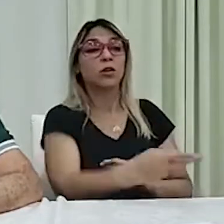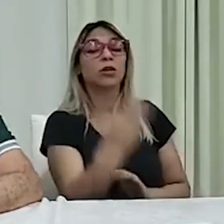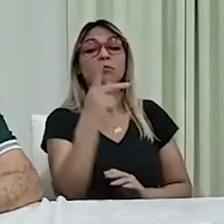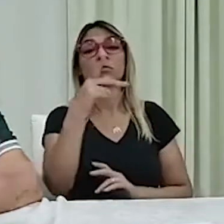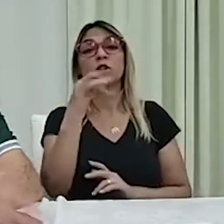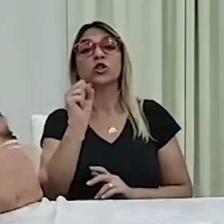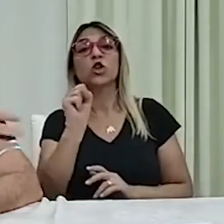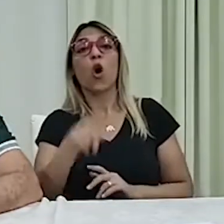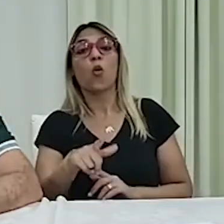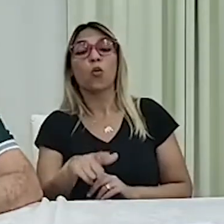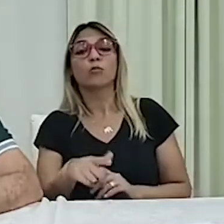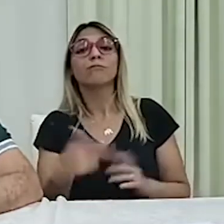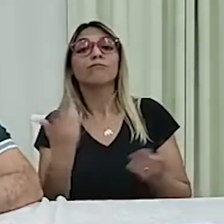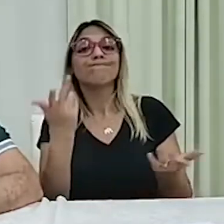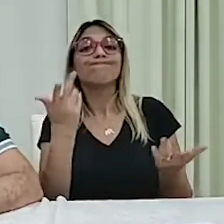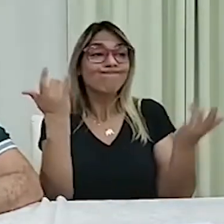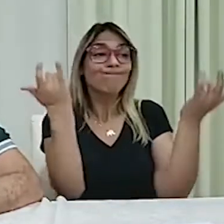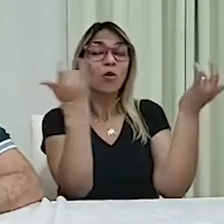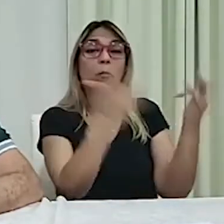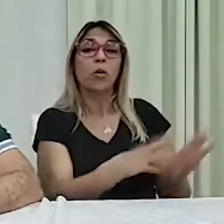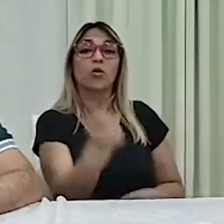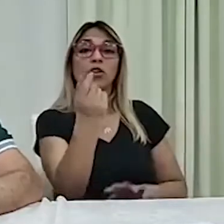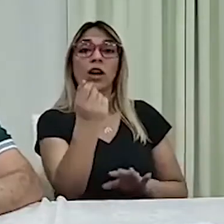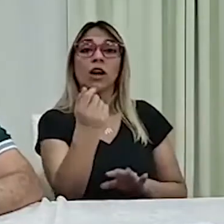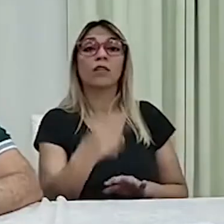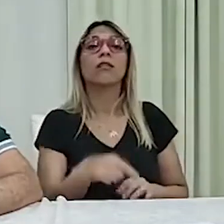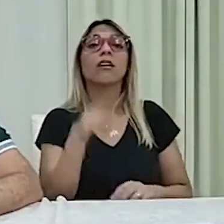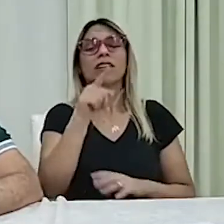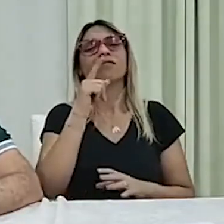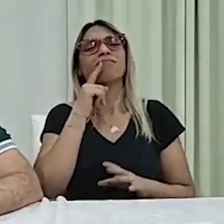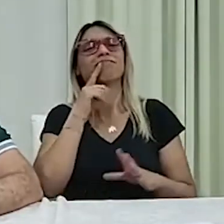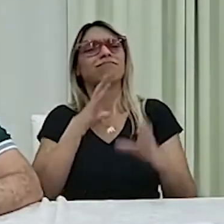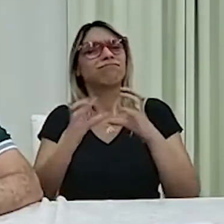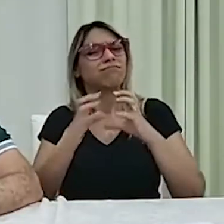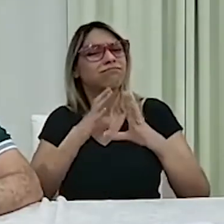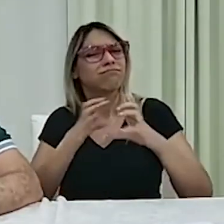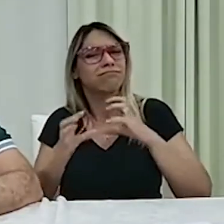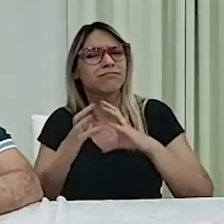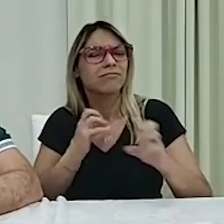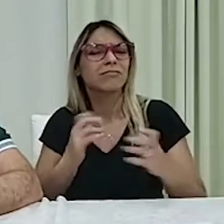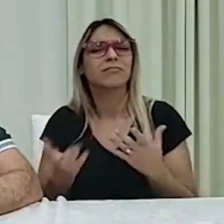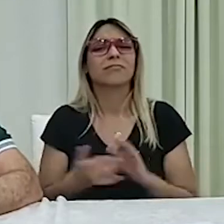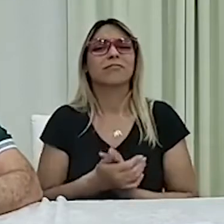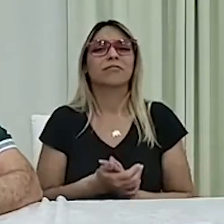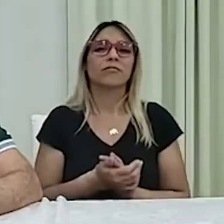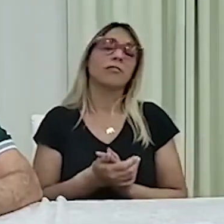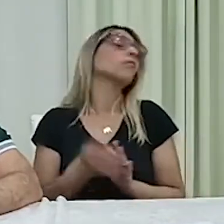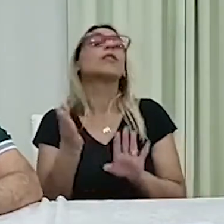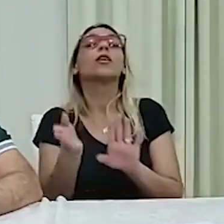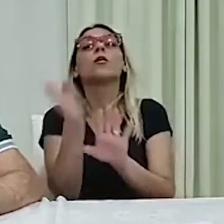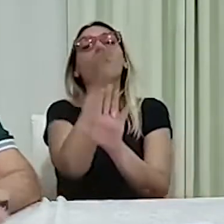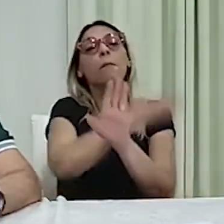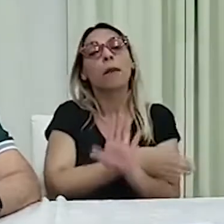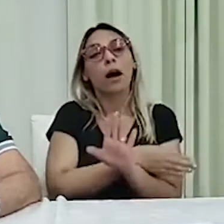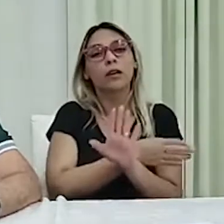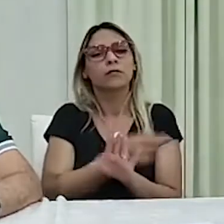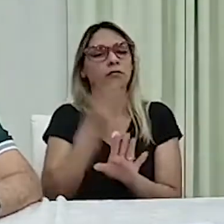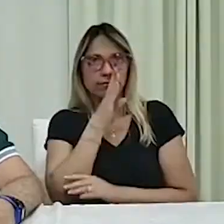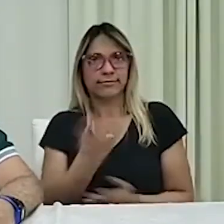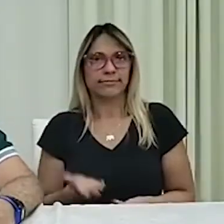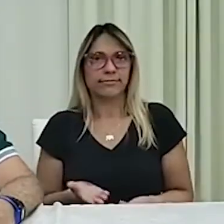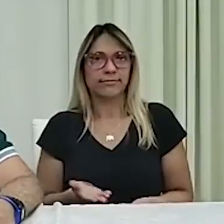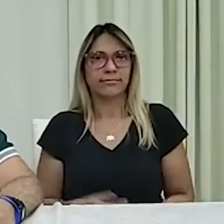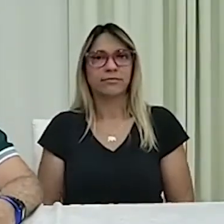Triste, né? Ficou 2 milhões para o partido ainda. E depois teve aquela confusão toda. Uma parte do partido de ouro do fundo.